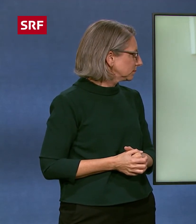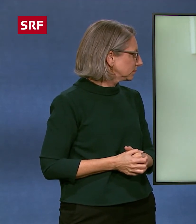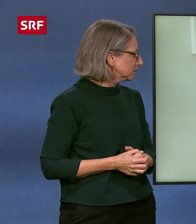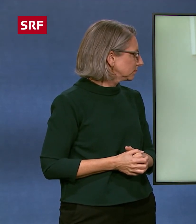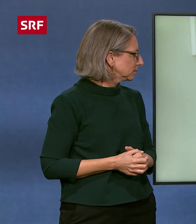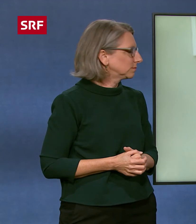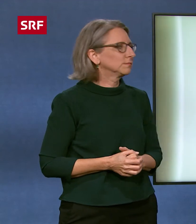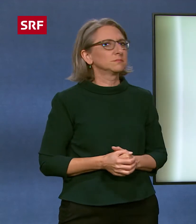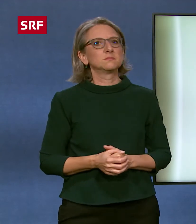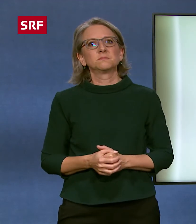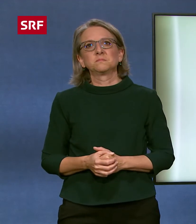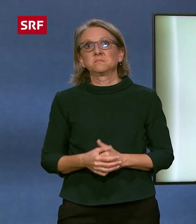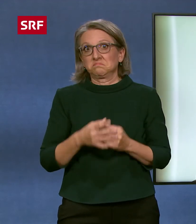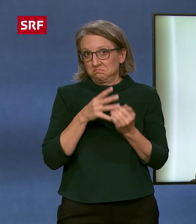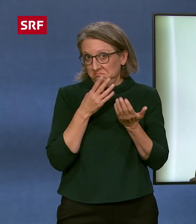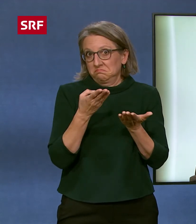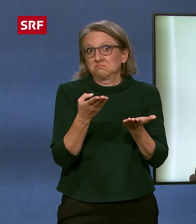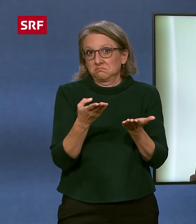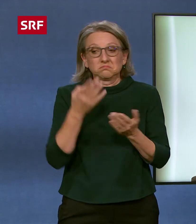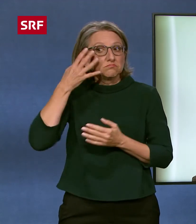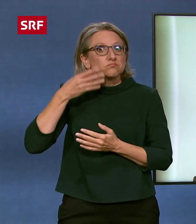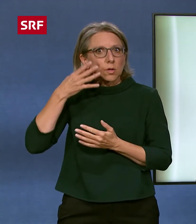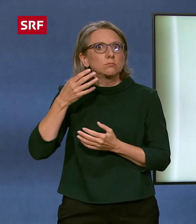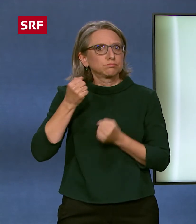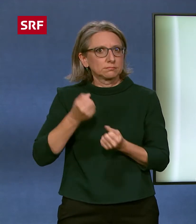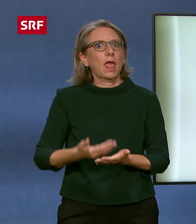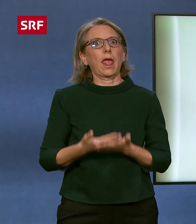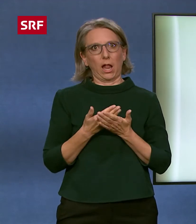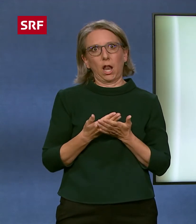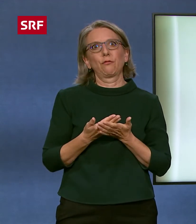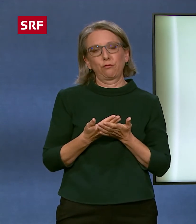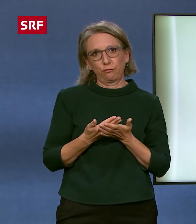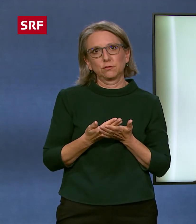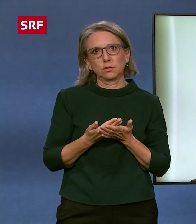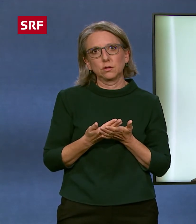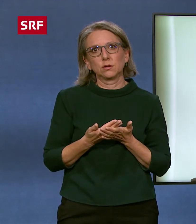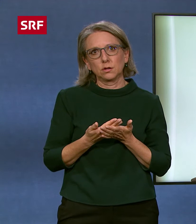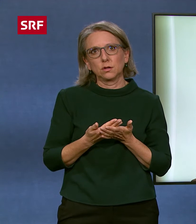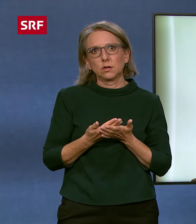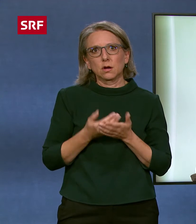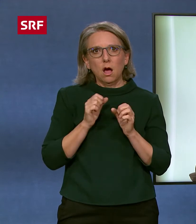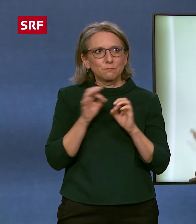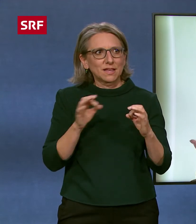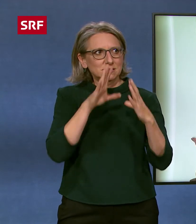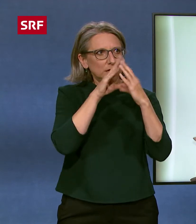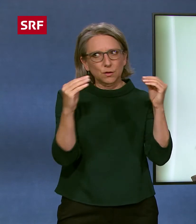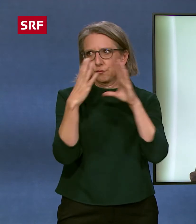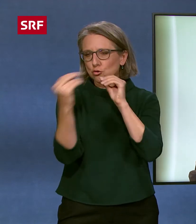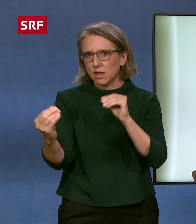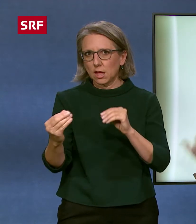Also du siehst, das Kodieren kann mega helfen, dass man sich halt besser versteht. Weil es gibt so viele Wörter an Deutschen, vor allem